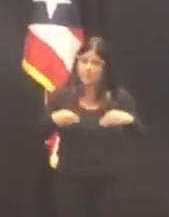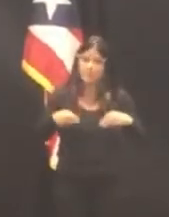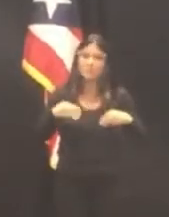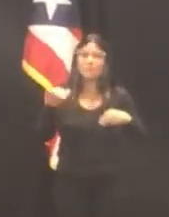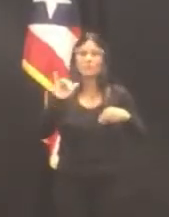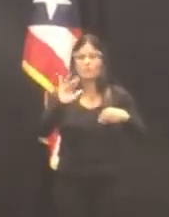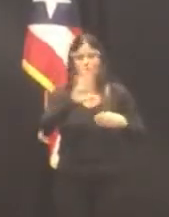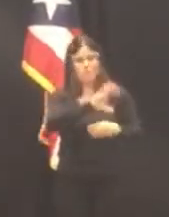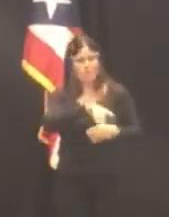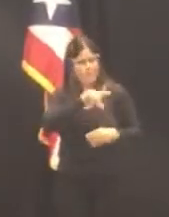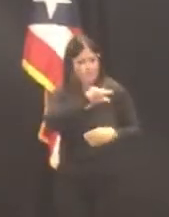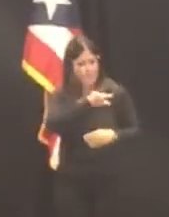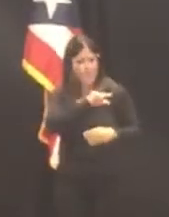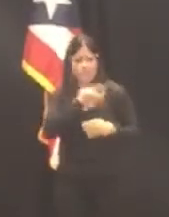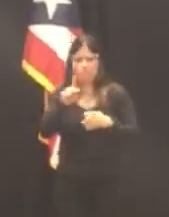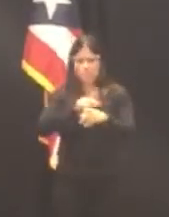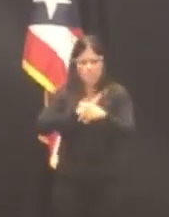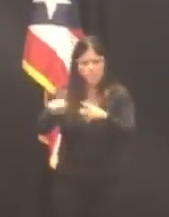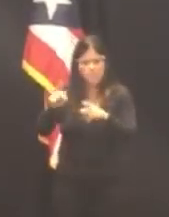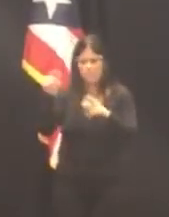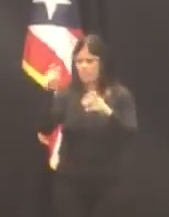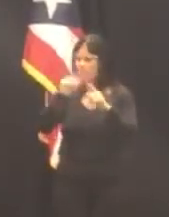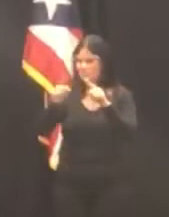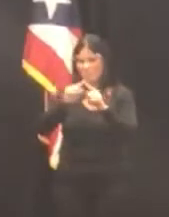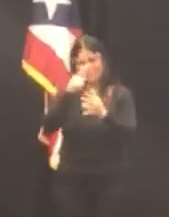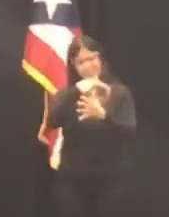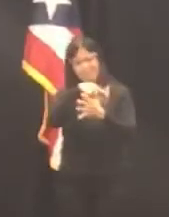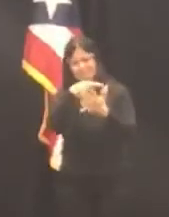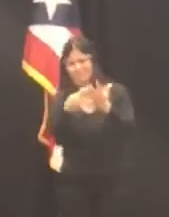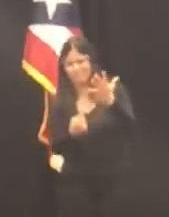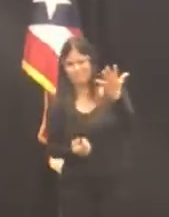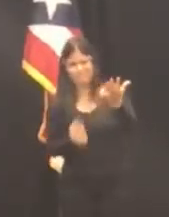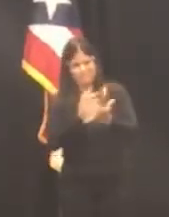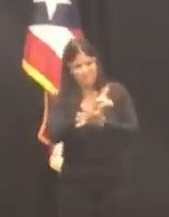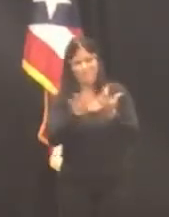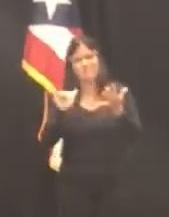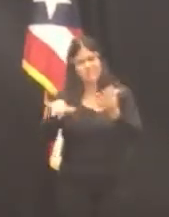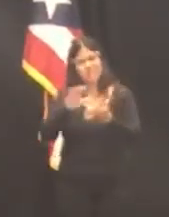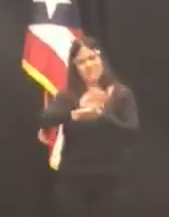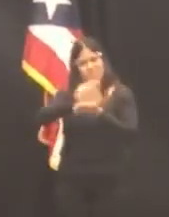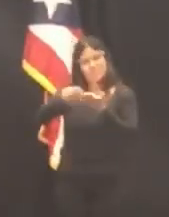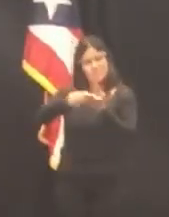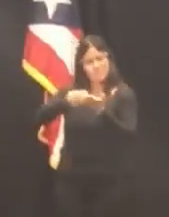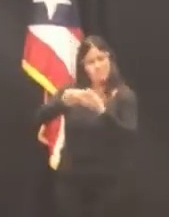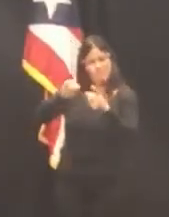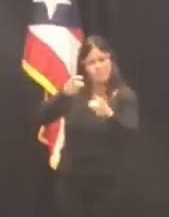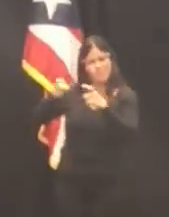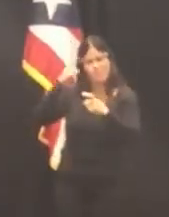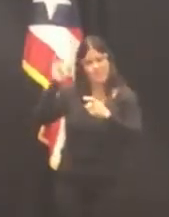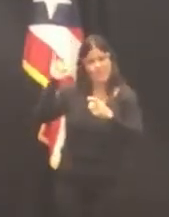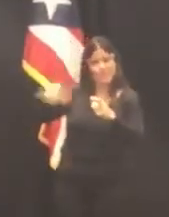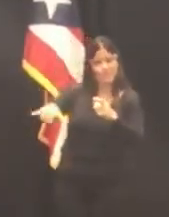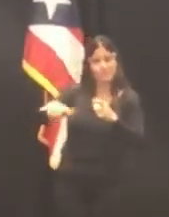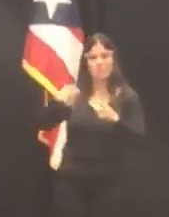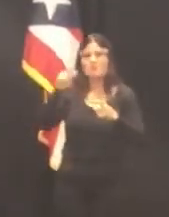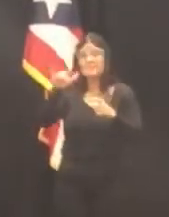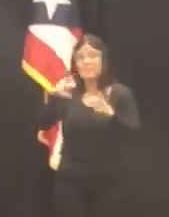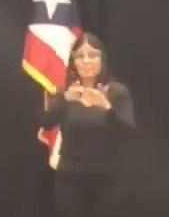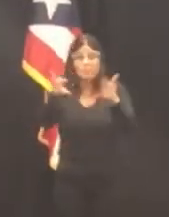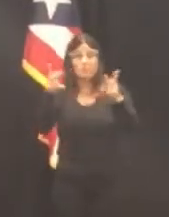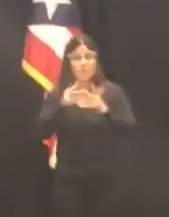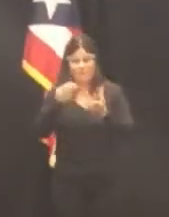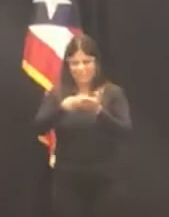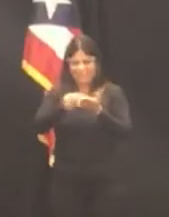profesionales, hoy estamos designando a un profesional de primer orden para ocupar la posición de Contralor de Puerto Rico,